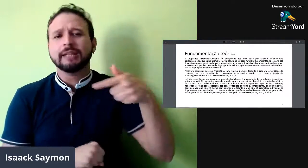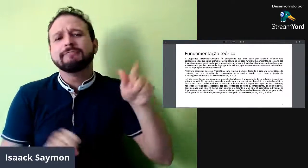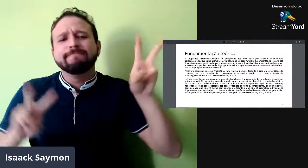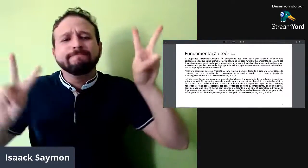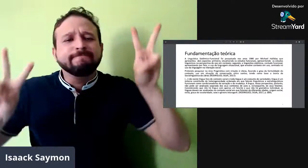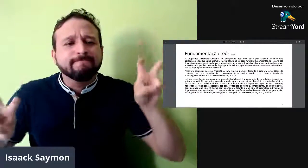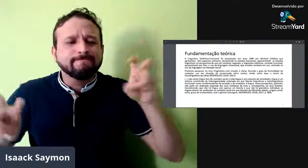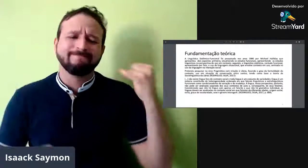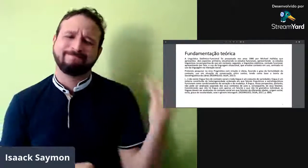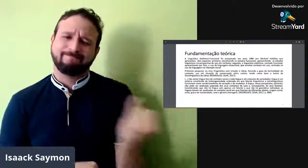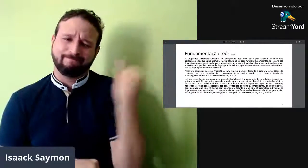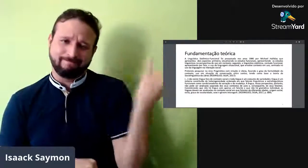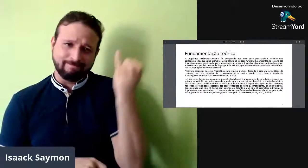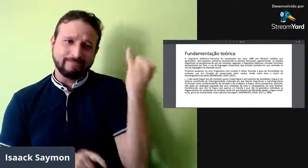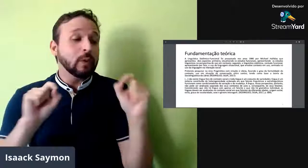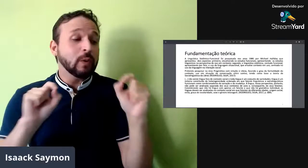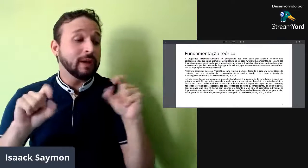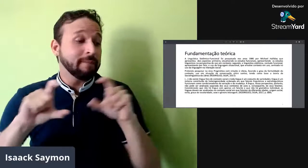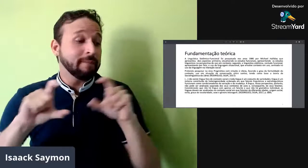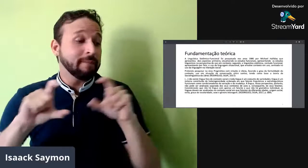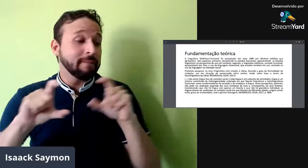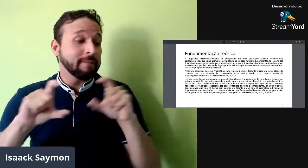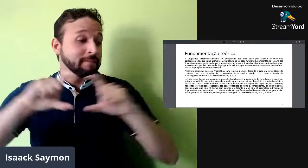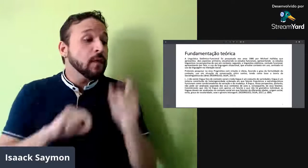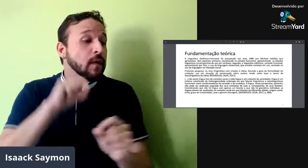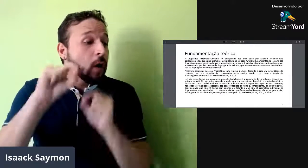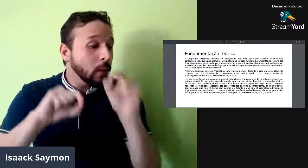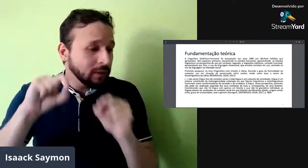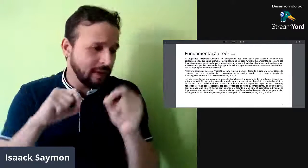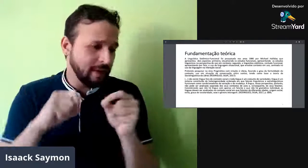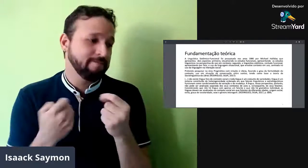de 2017, escreveu como eu achei muito importante.